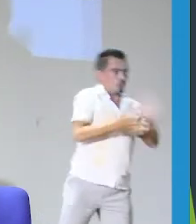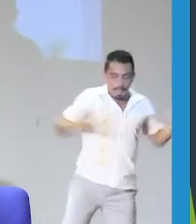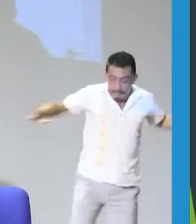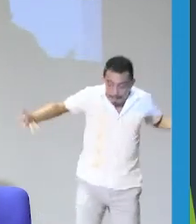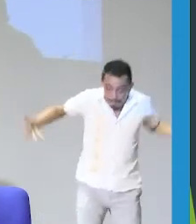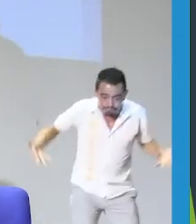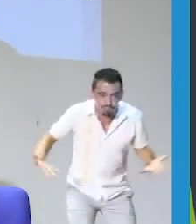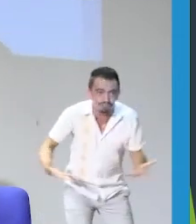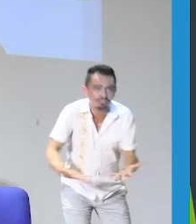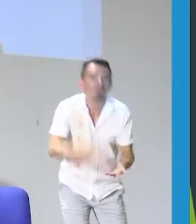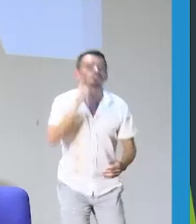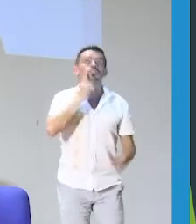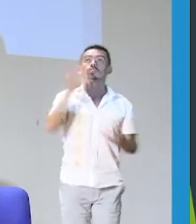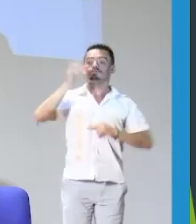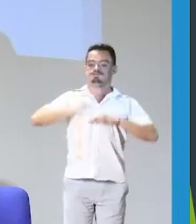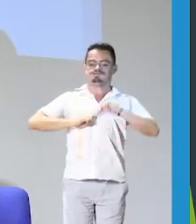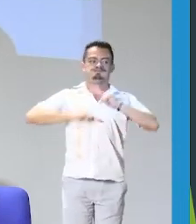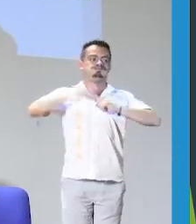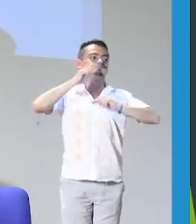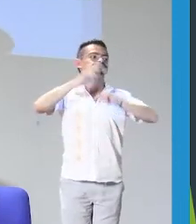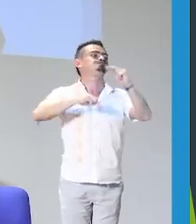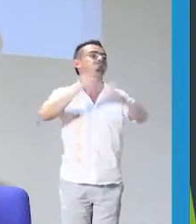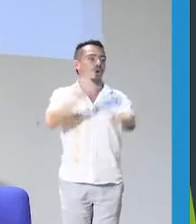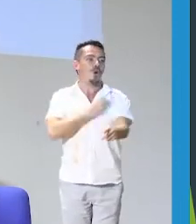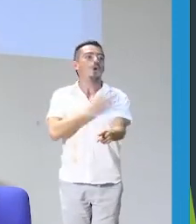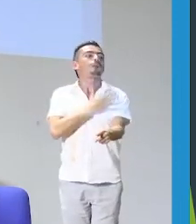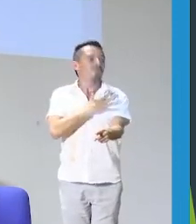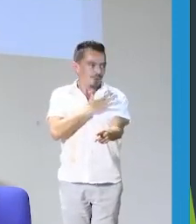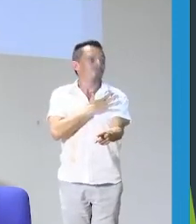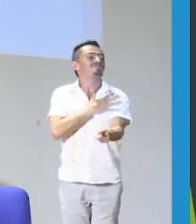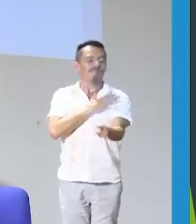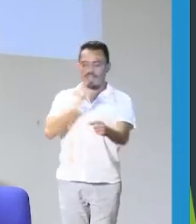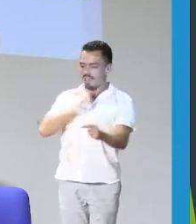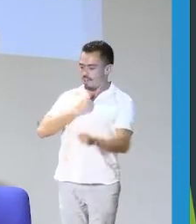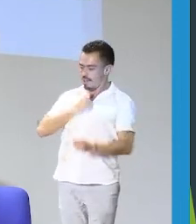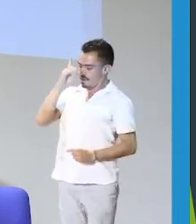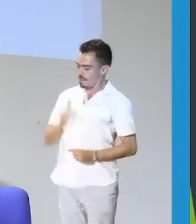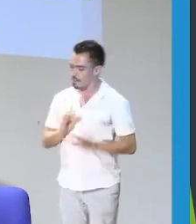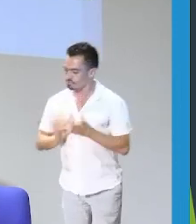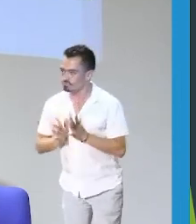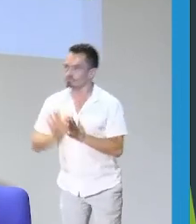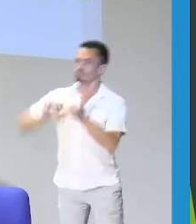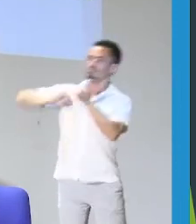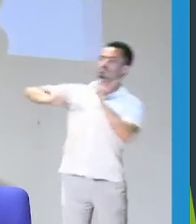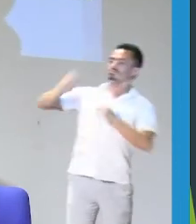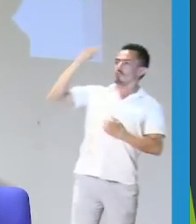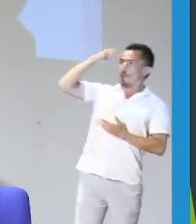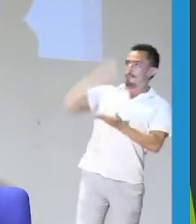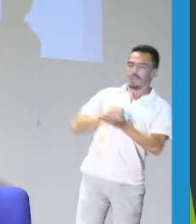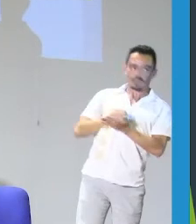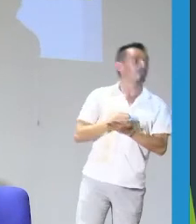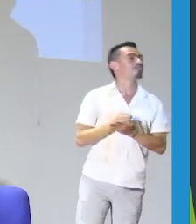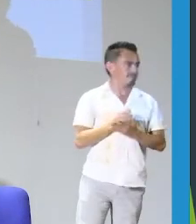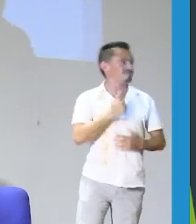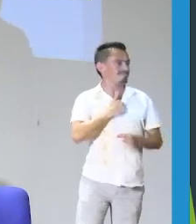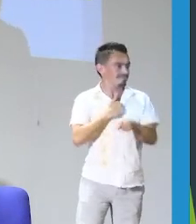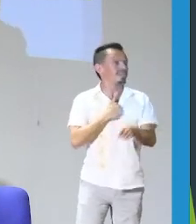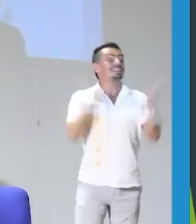manera el docente sordo y el perfil del modelo lingüístico no sean mezclados y de alguna manera estos dos roles permitan y